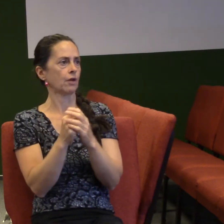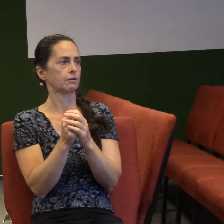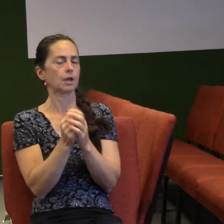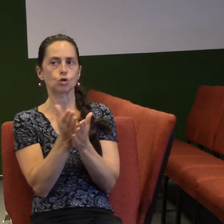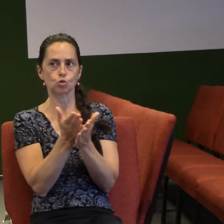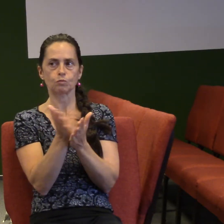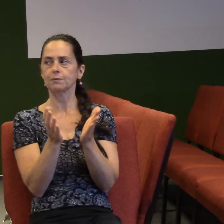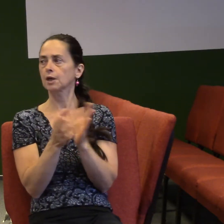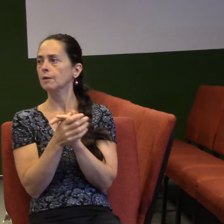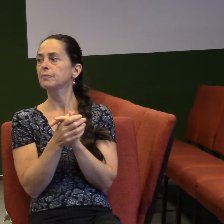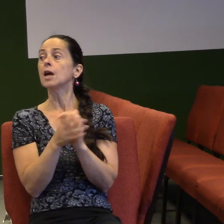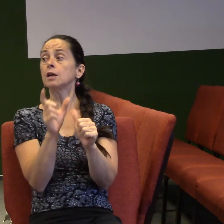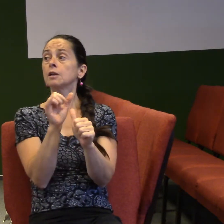A Jozef tady v tomhle verši